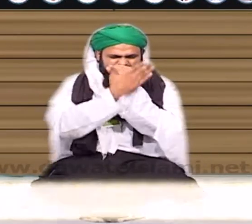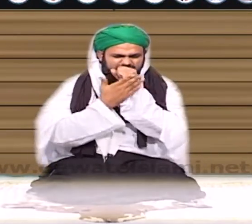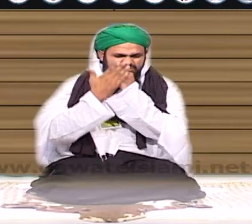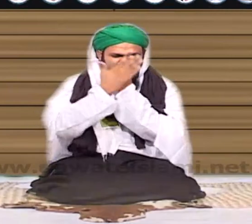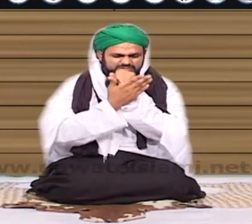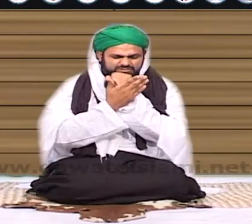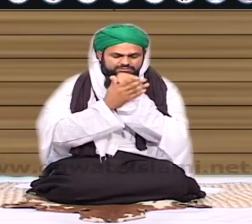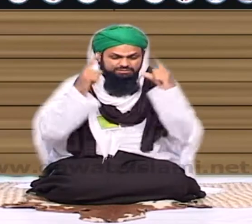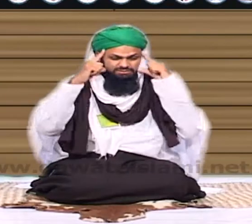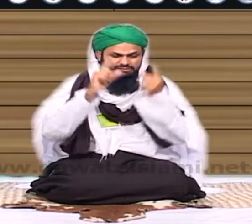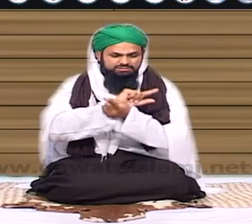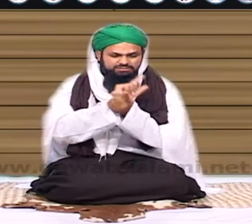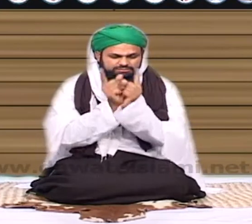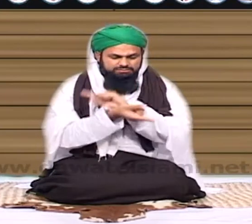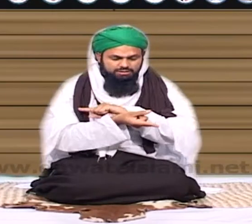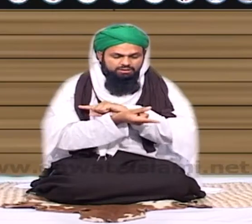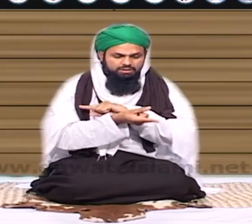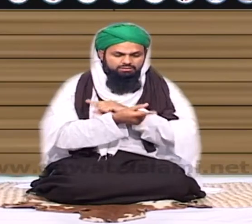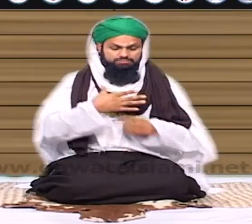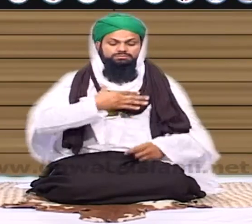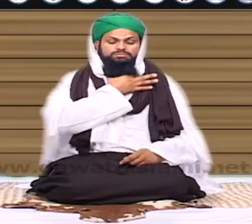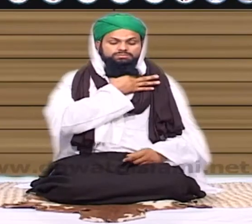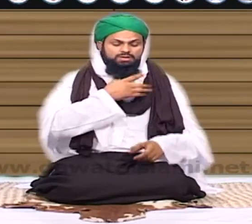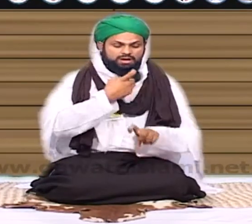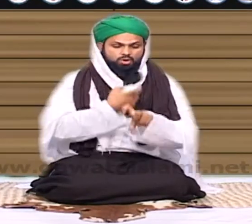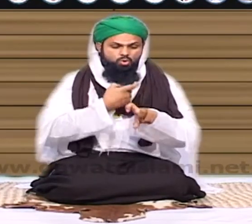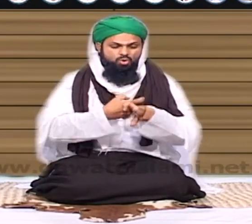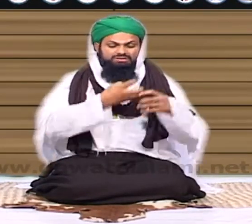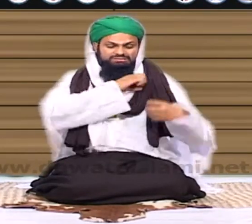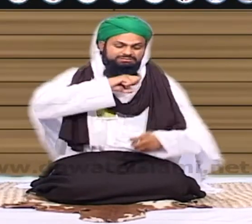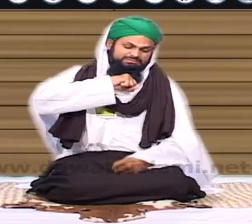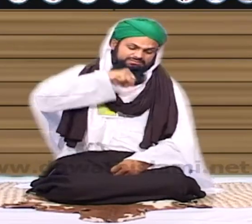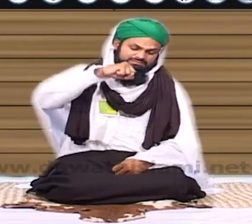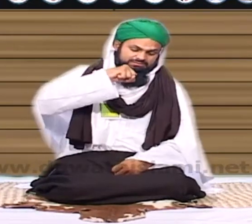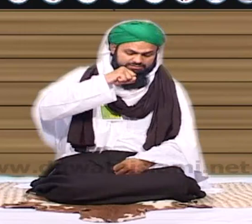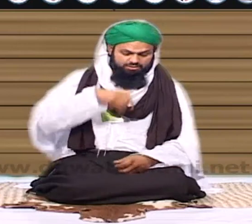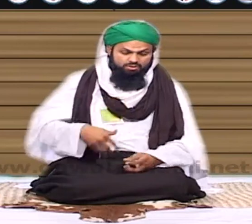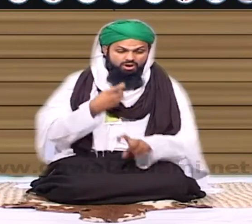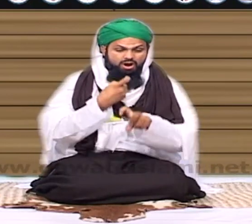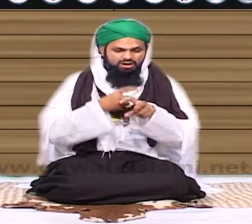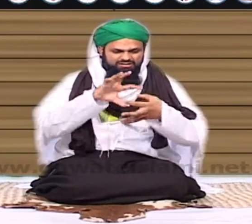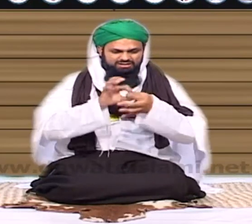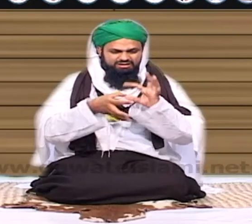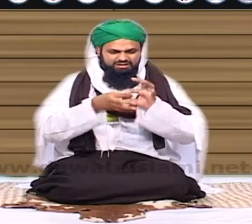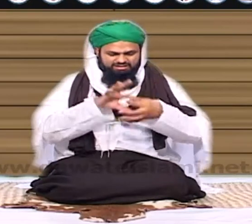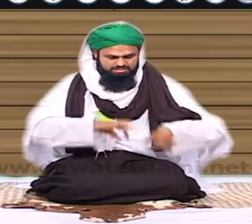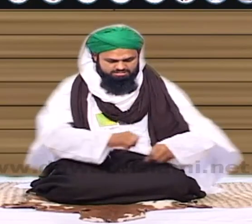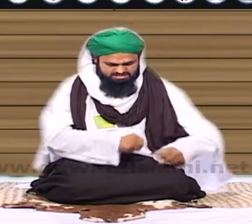اور اسے توک اور زنجیر میں جکڑا ہوا توک گلے میں پھندہ توک مانے پھندہ اور